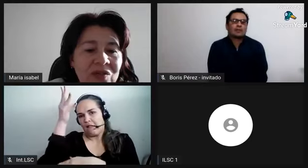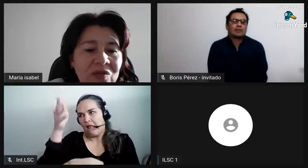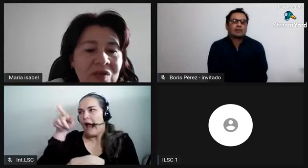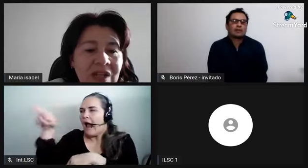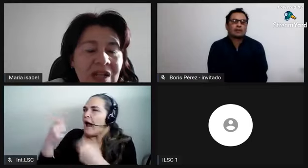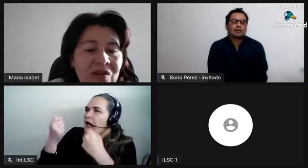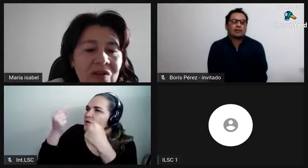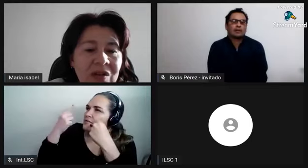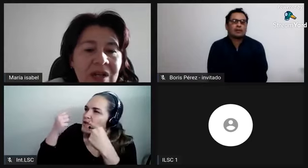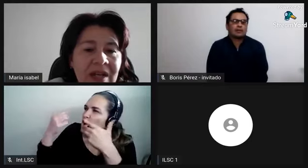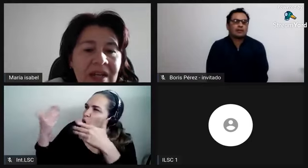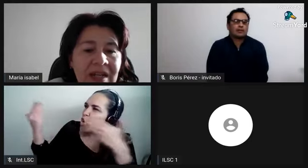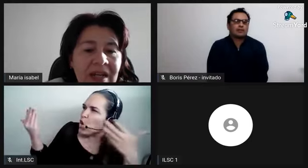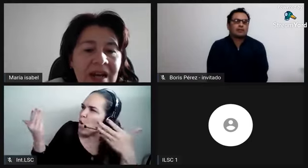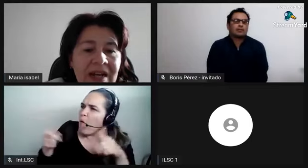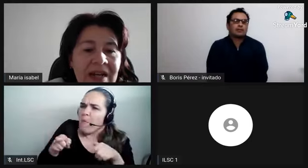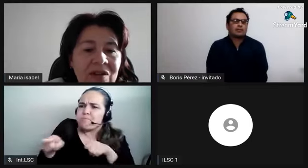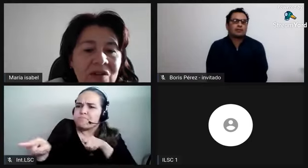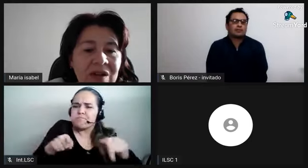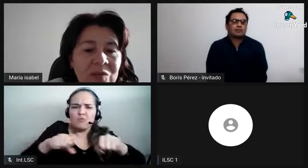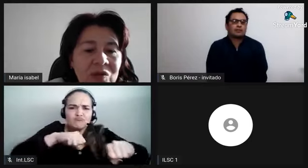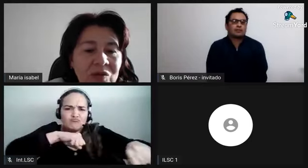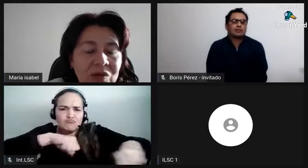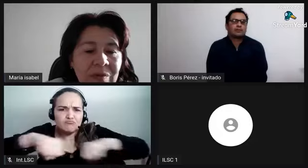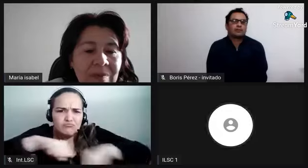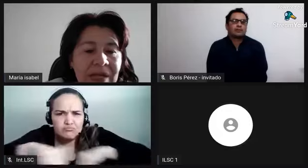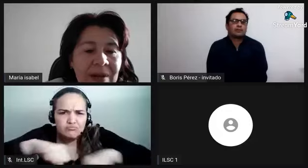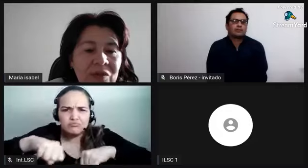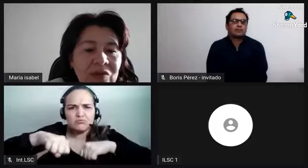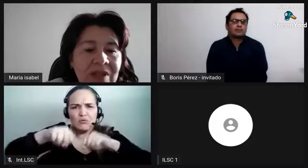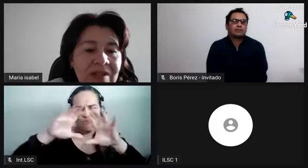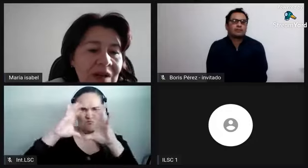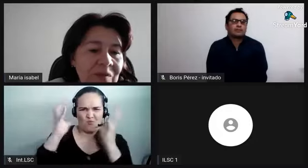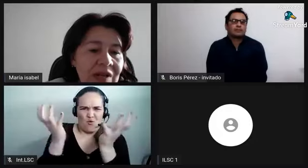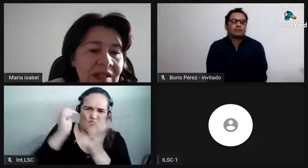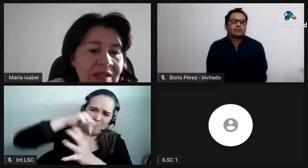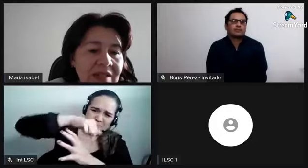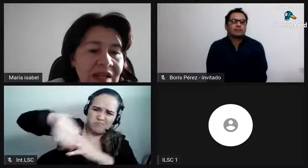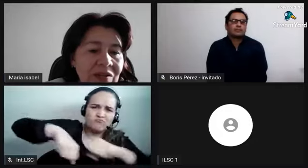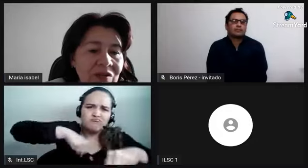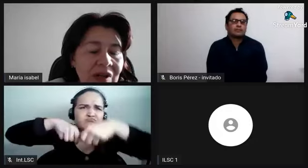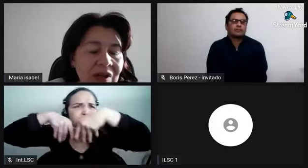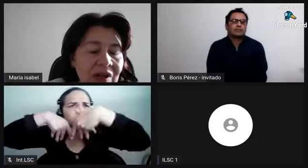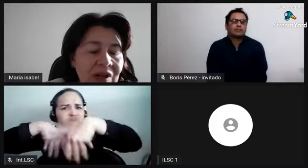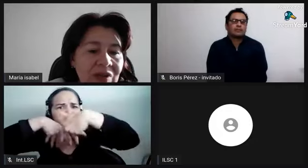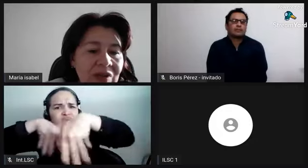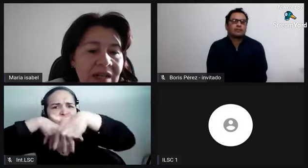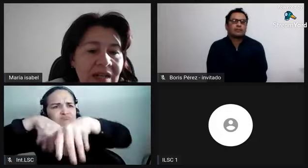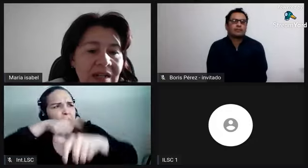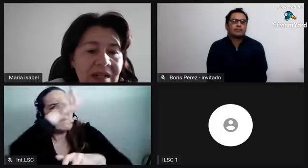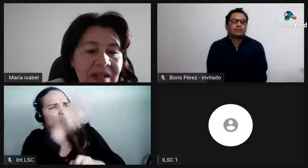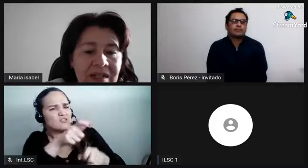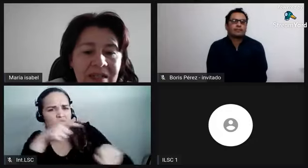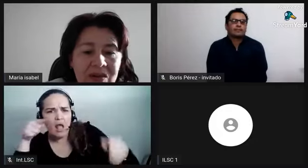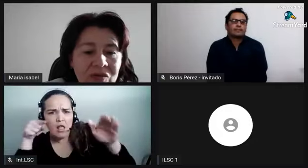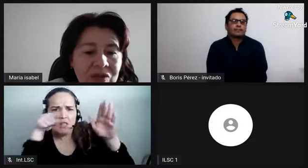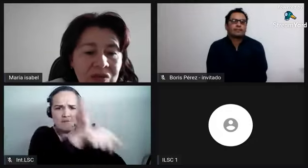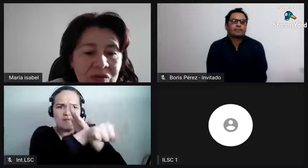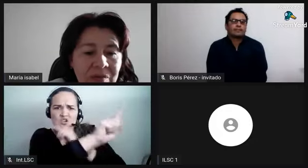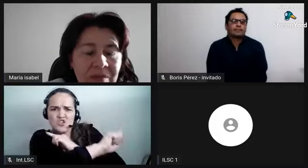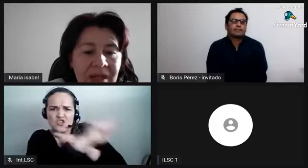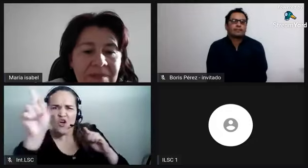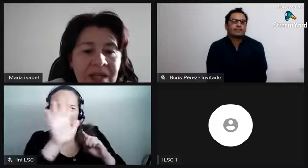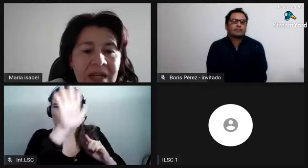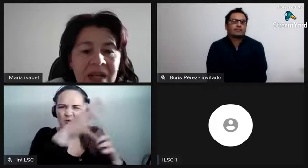que han surgido alrededor del mundo para protestar por el asesinato de una persona negra en Estados